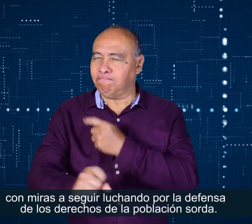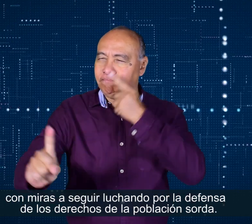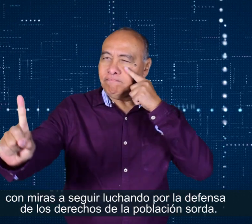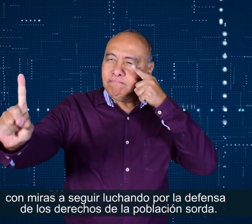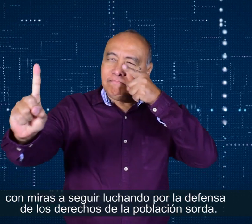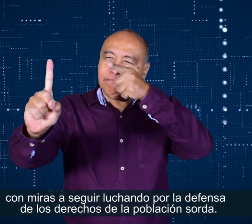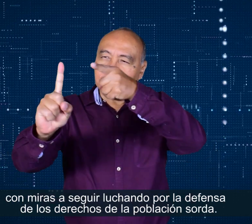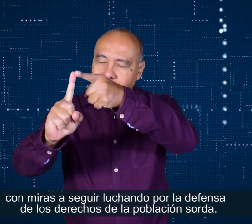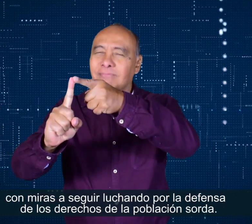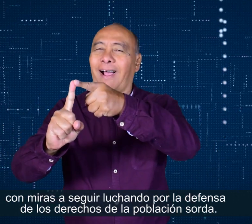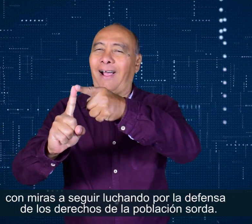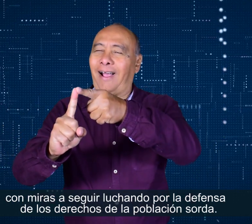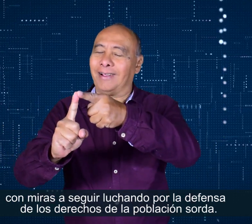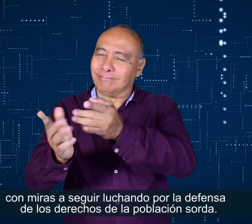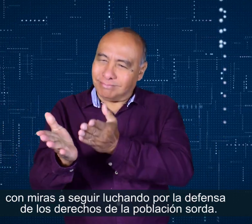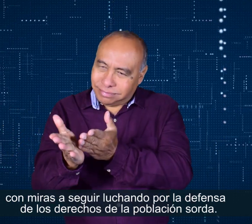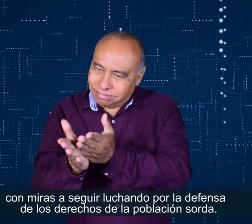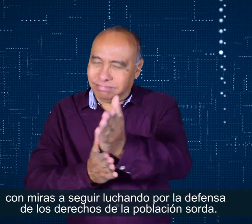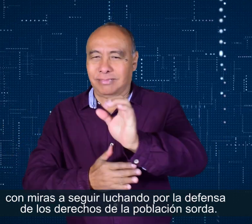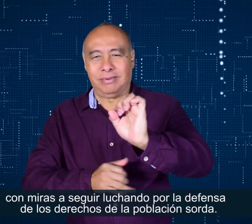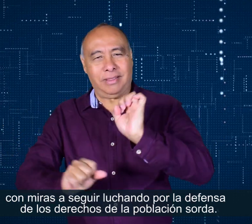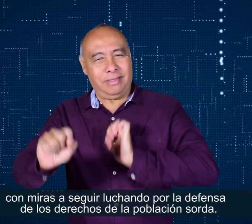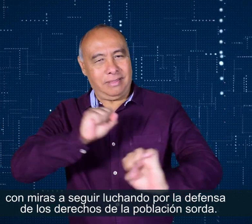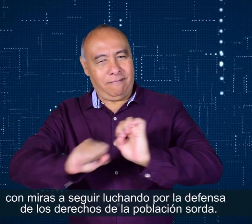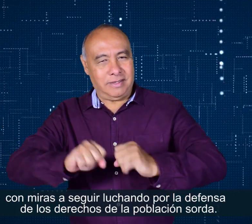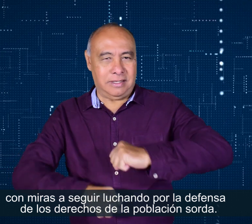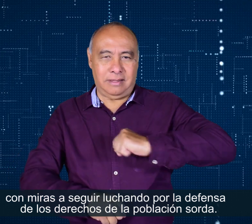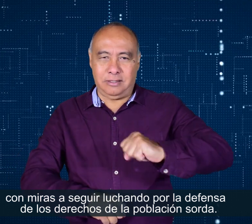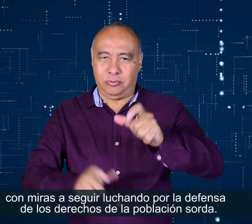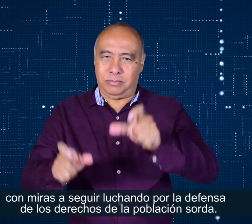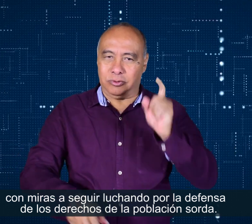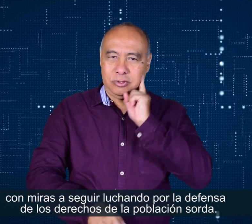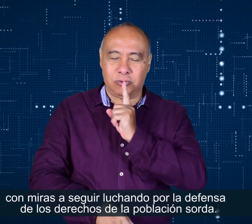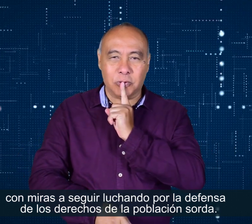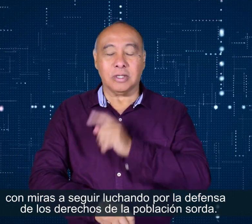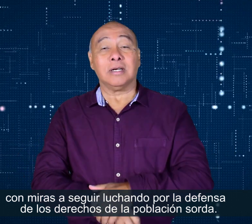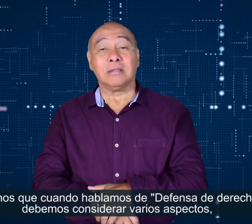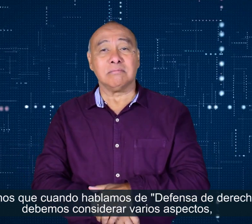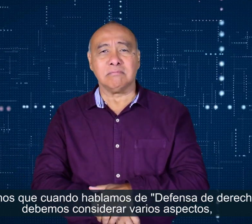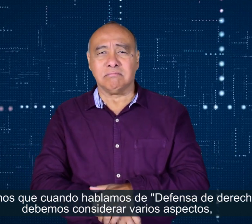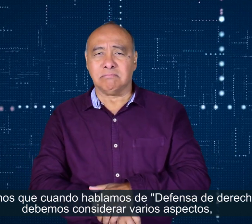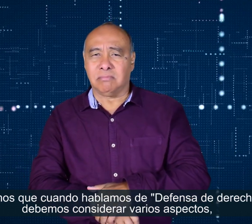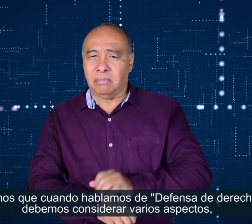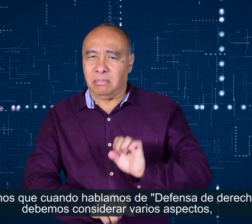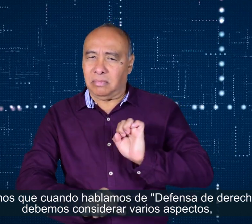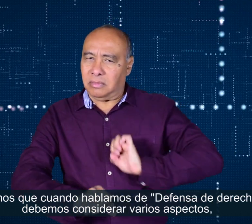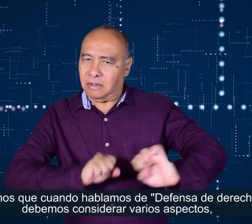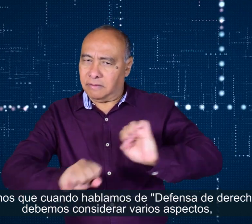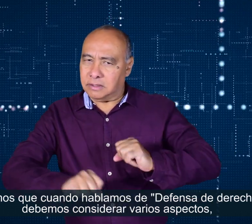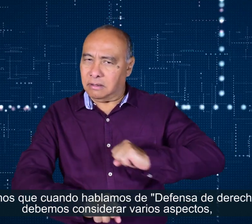con miras a seguir luchando por la defensa de los derechos de la población sorda. Sabemos que cuando